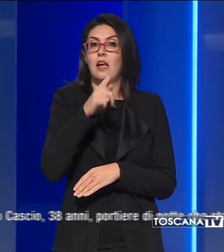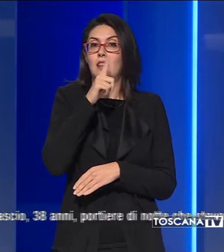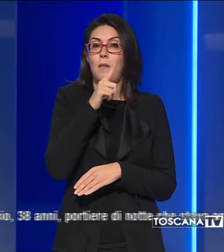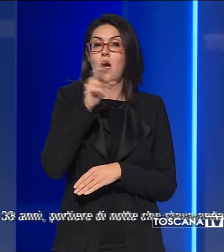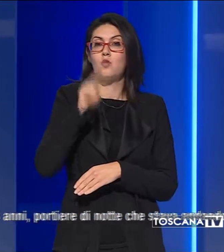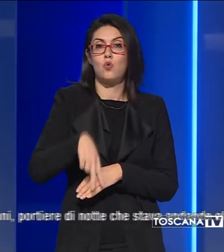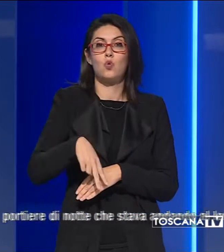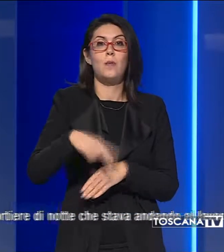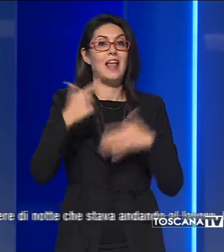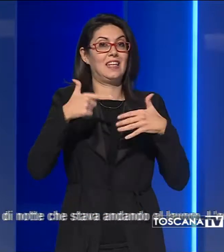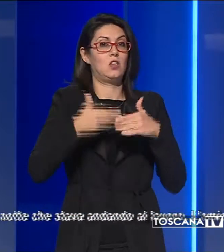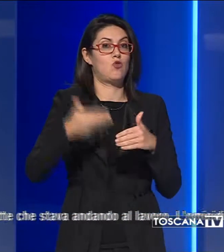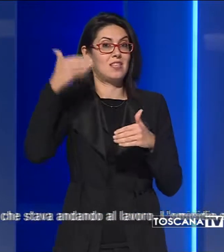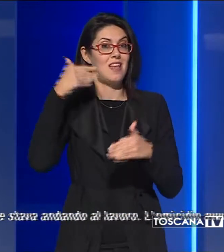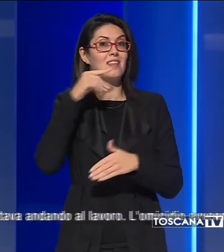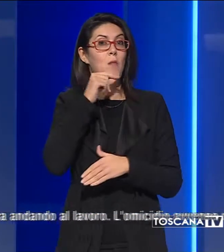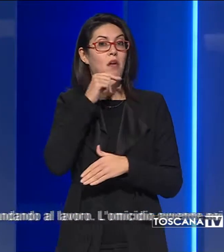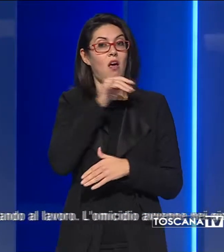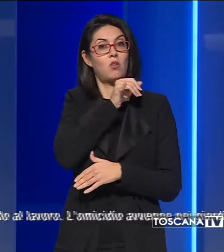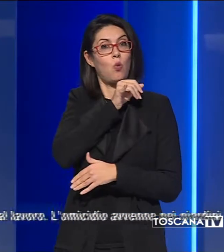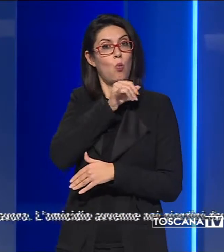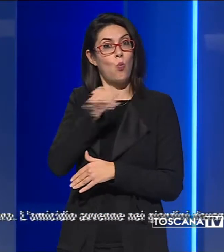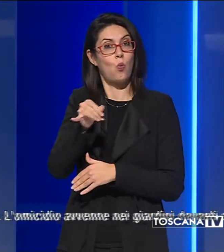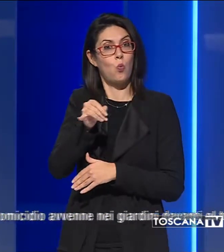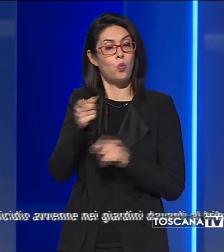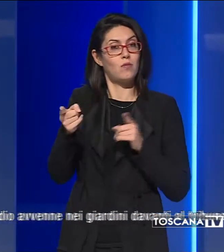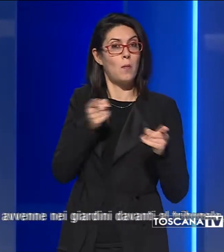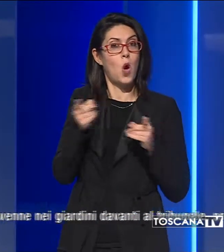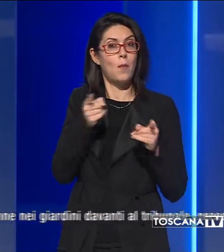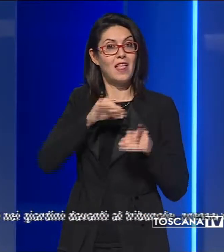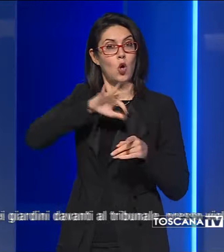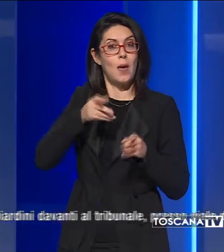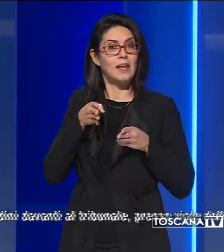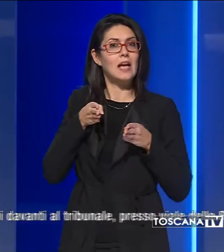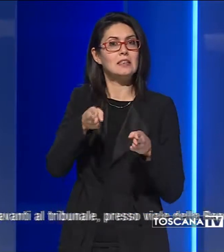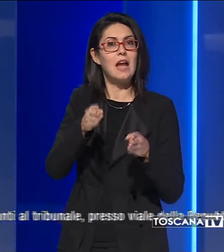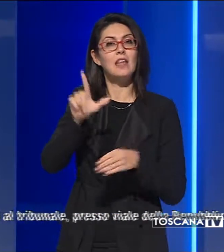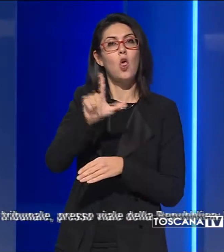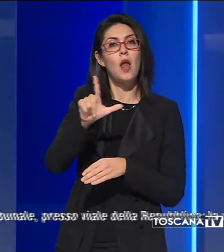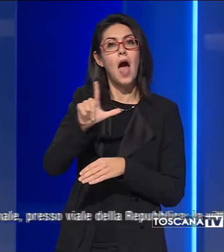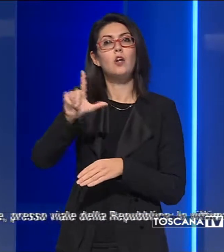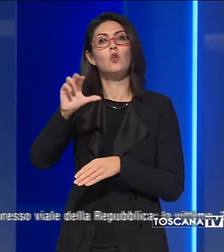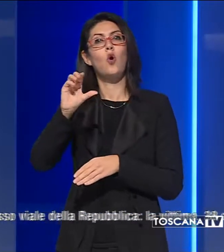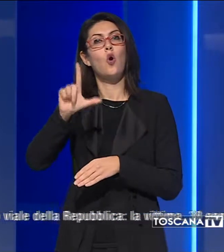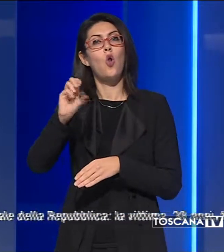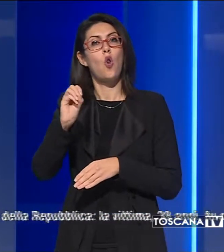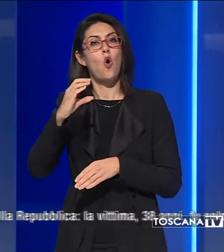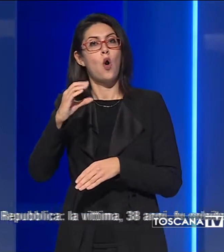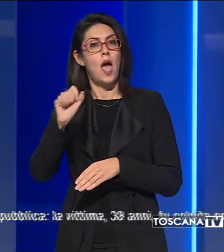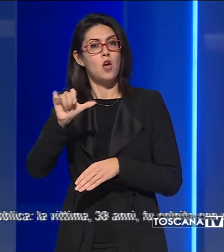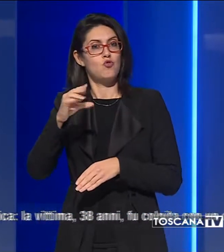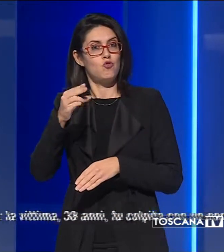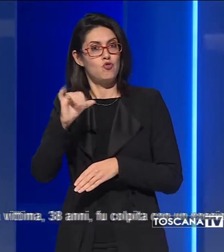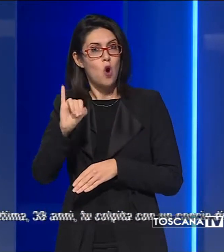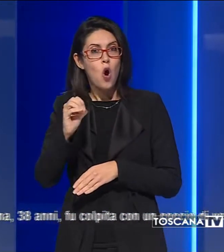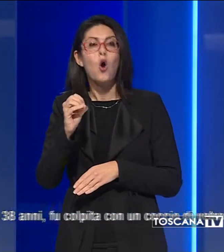2017 a Prato dopo una rapina in strada Leonardo Locascio, 38 anni,